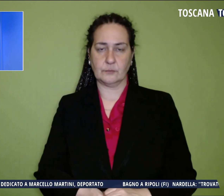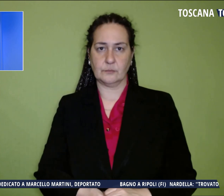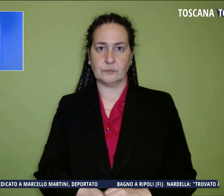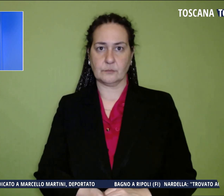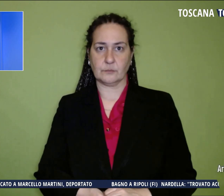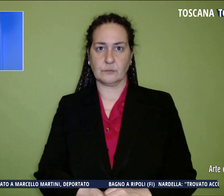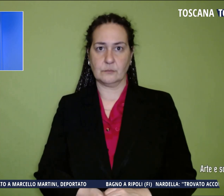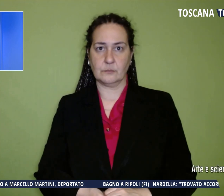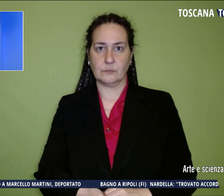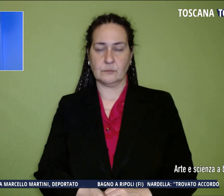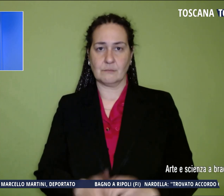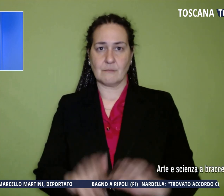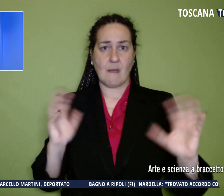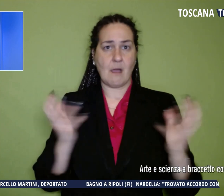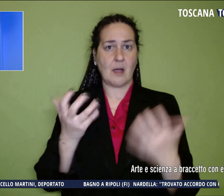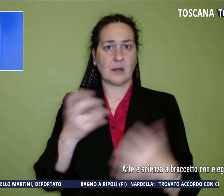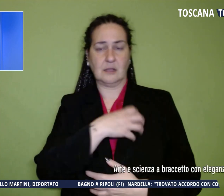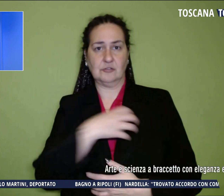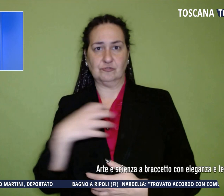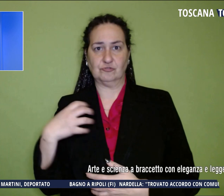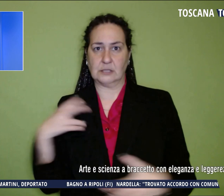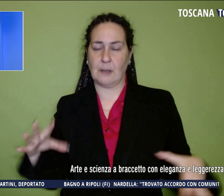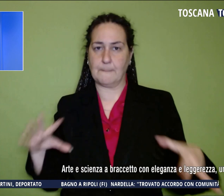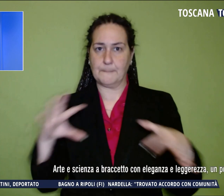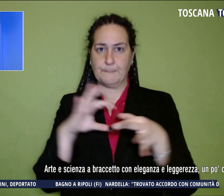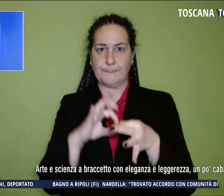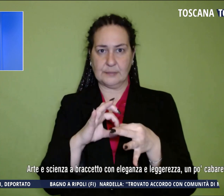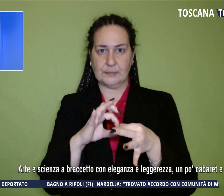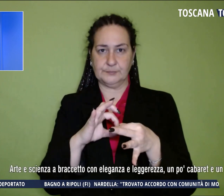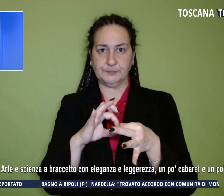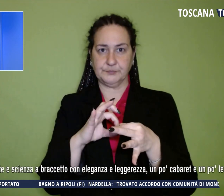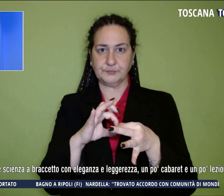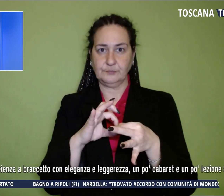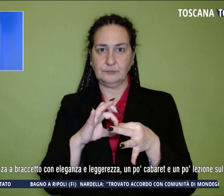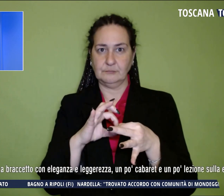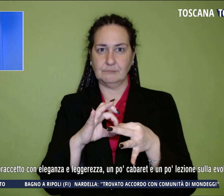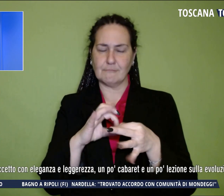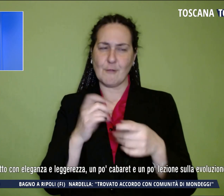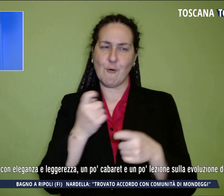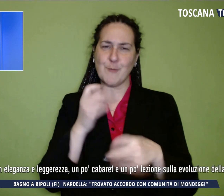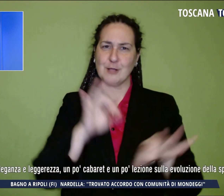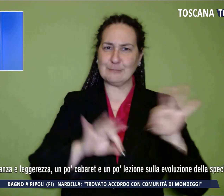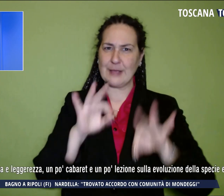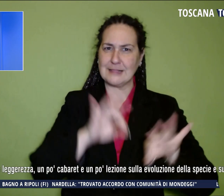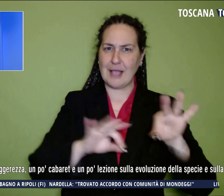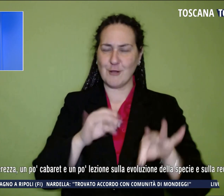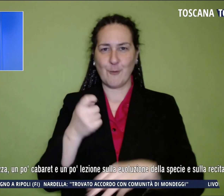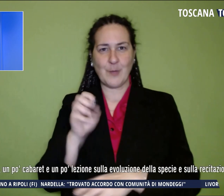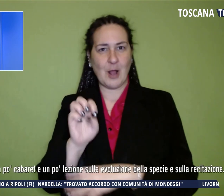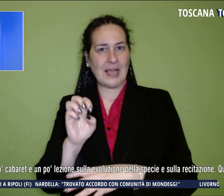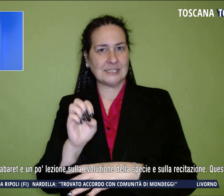Arte e scienza, braccetto con eleganza e leggerezza, un po' cabaret e un po' lezione sull'evoluzione della specie e sulla